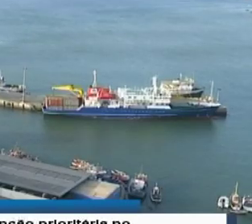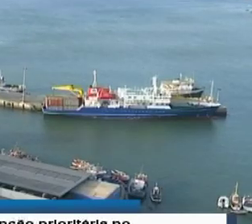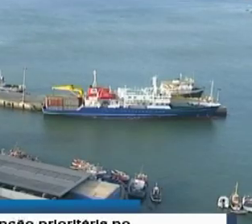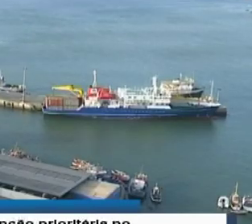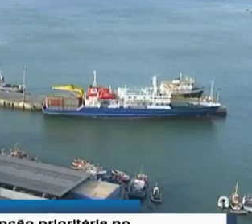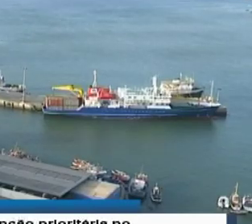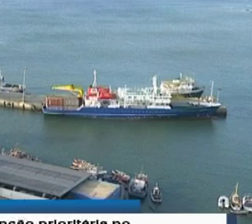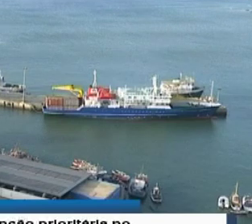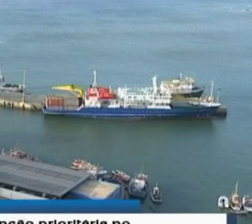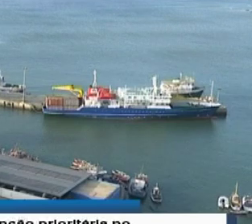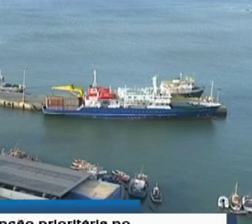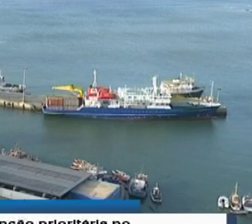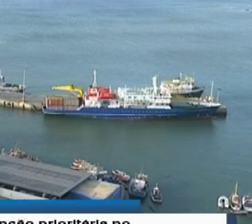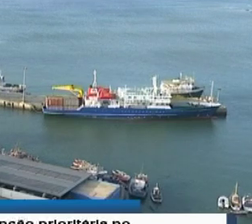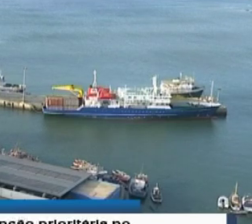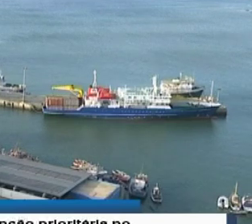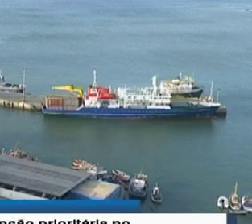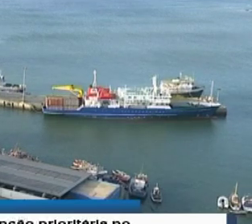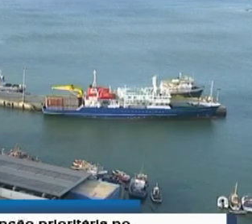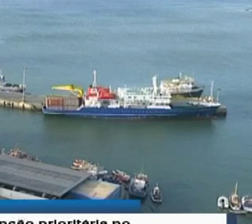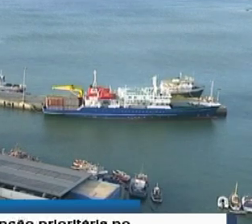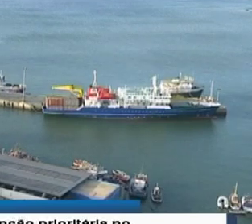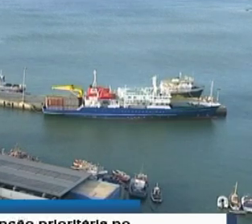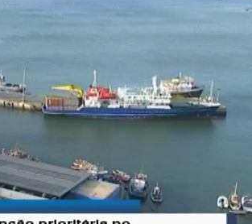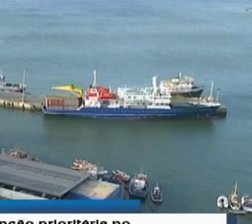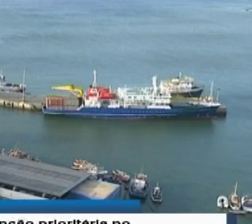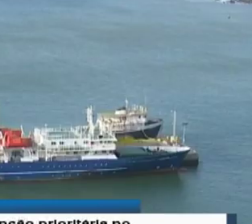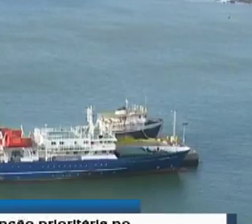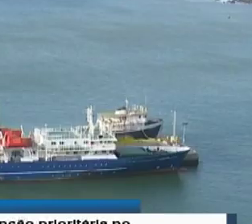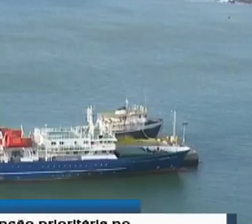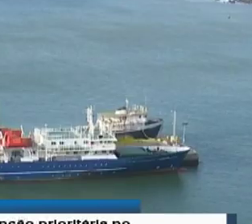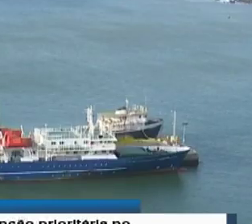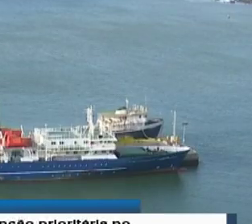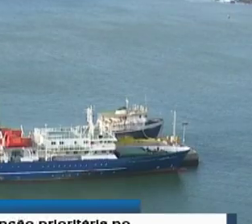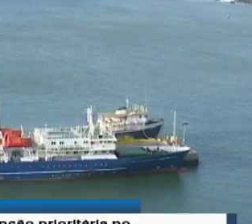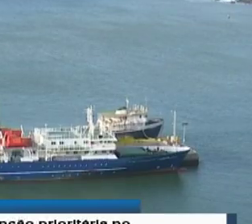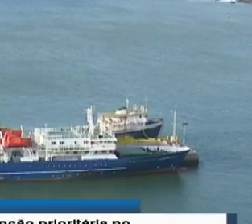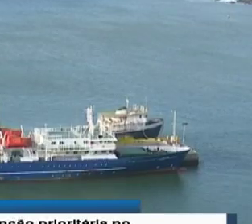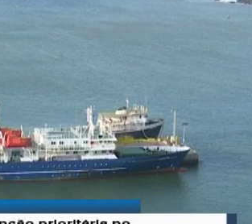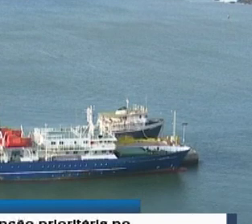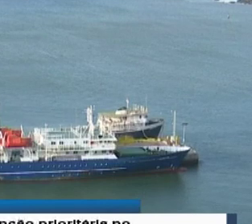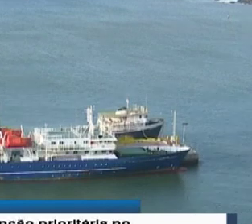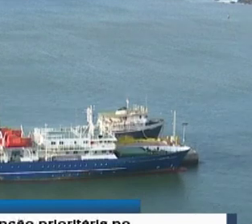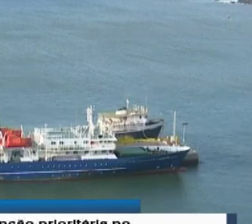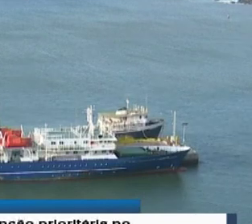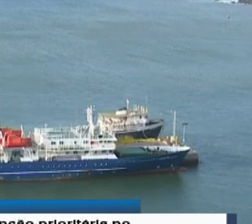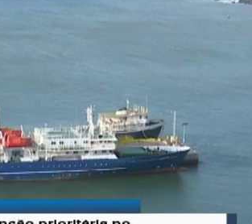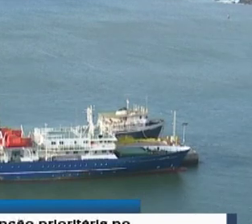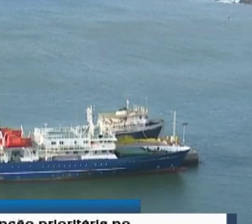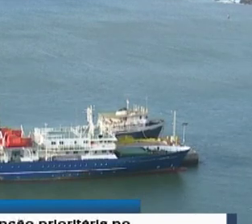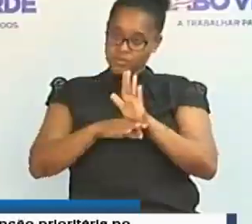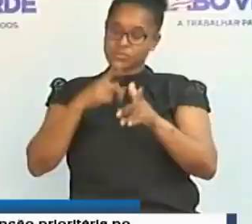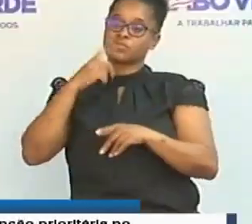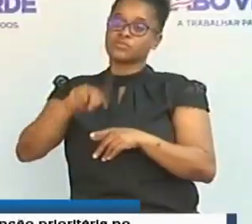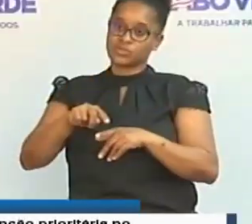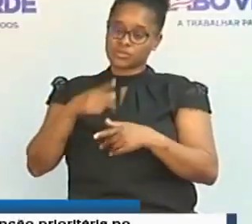serão operacionalizados um conjunto de mecanismos para a retoma e o relançamento da economia. O programa de